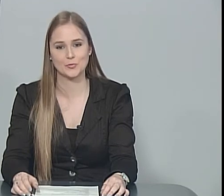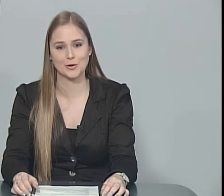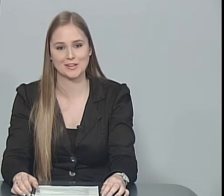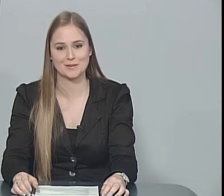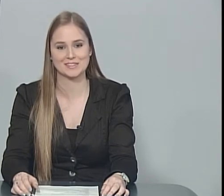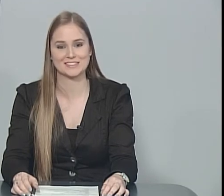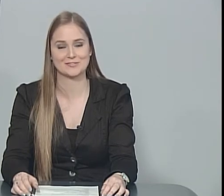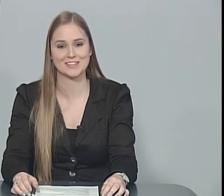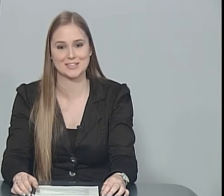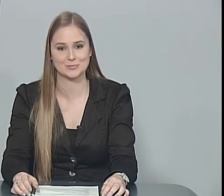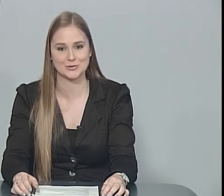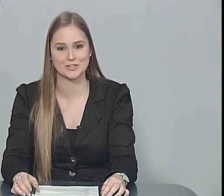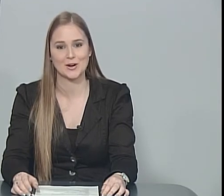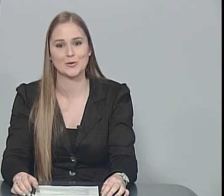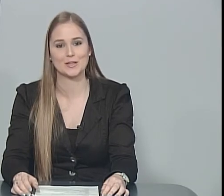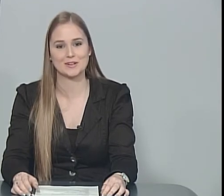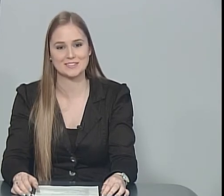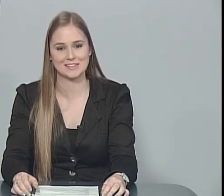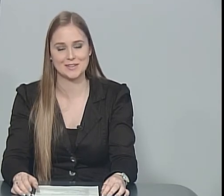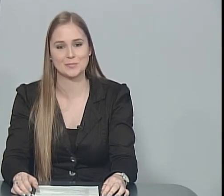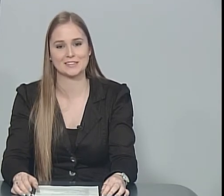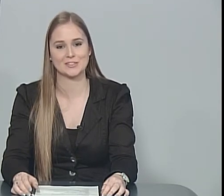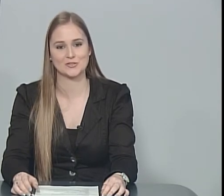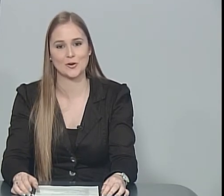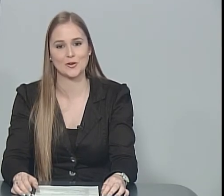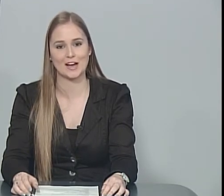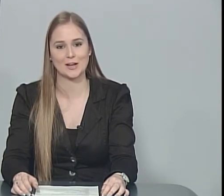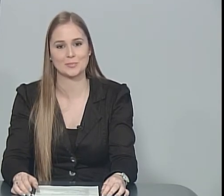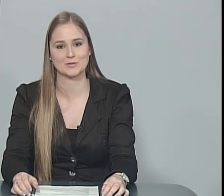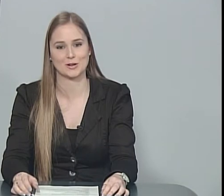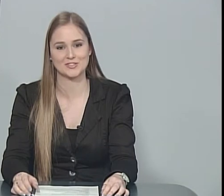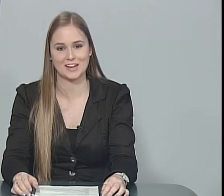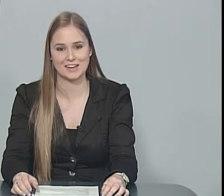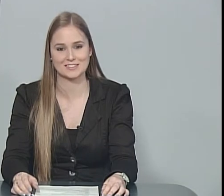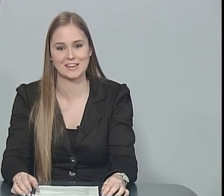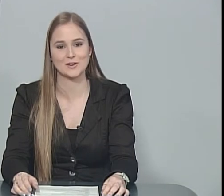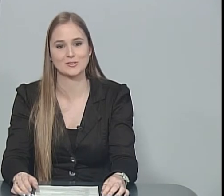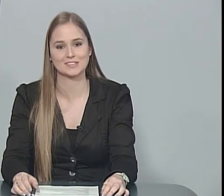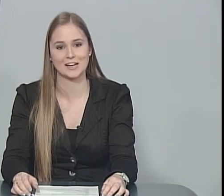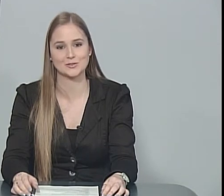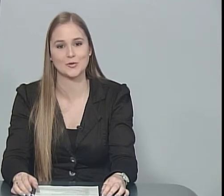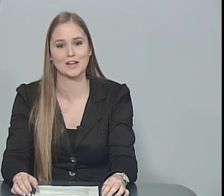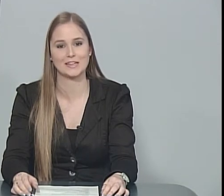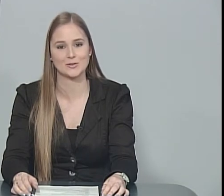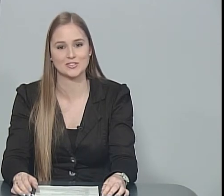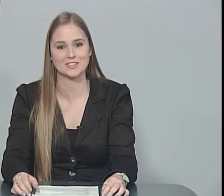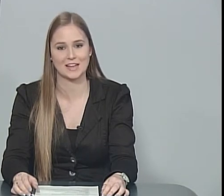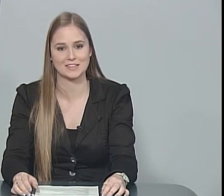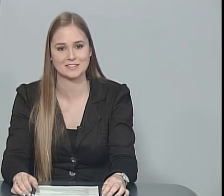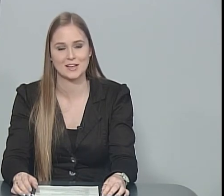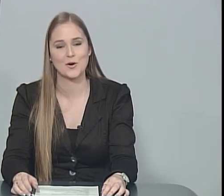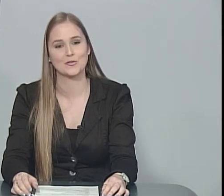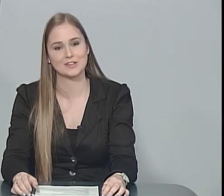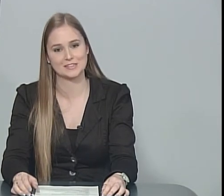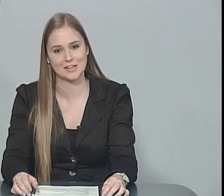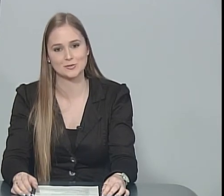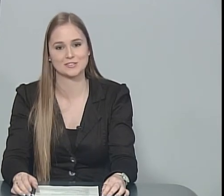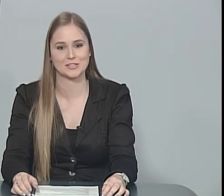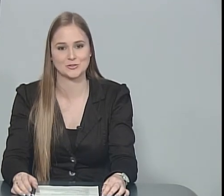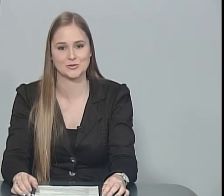programa da TV Campus. O Libras Tri pretende colocar o pessoal de casa em contato com a língua de sinais. O VT com trechos do